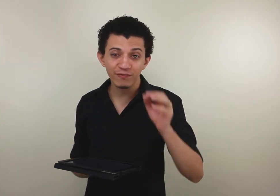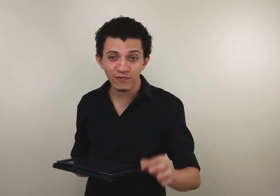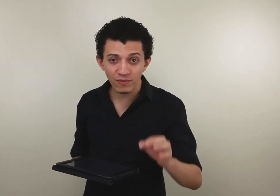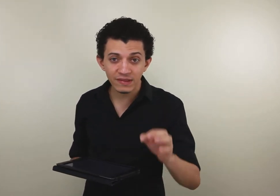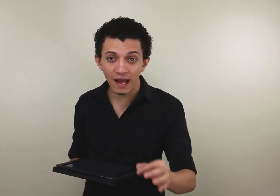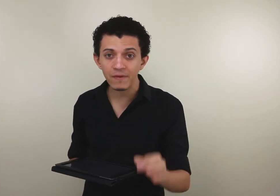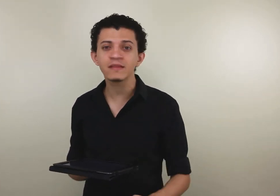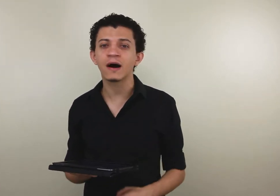fundamental.